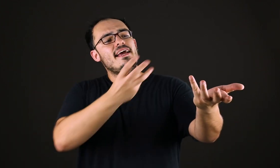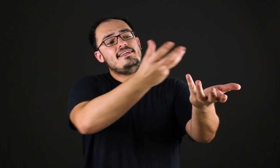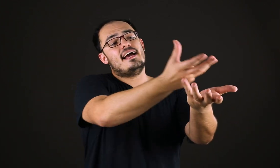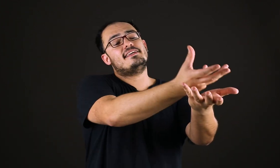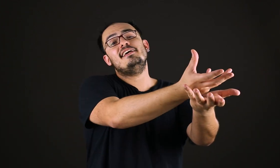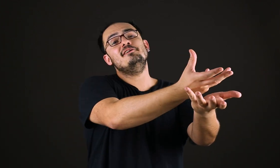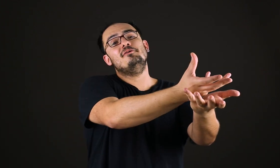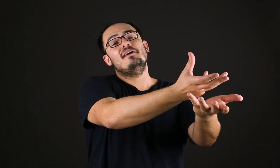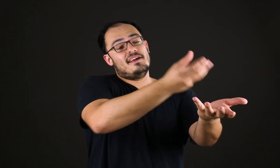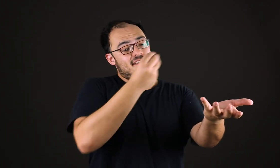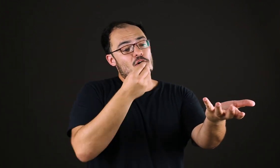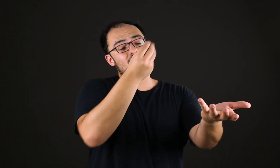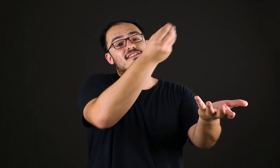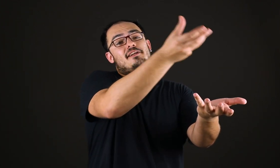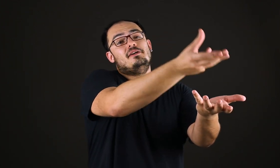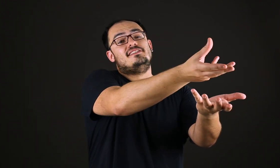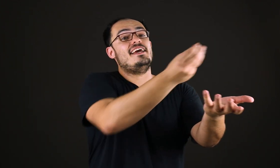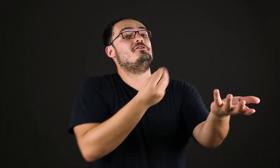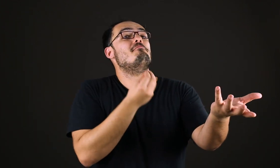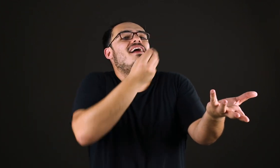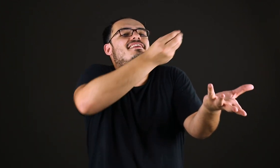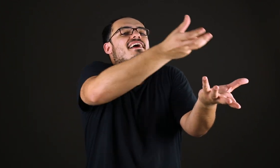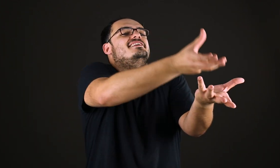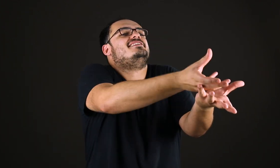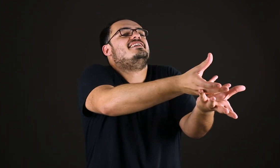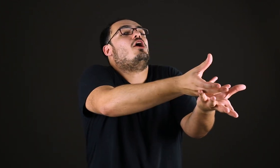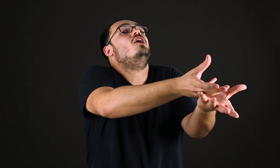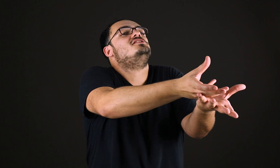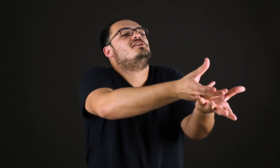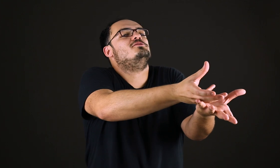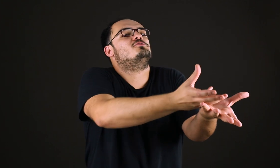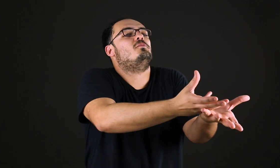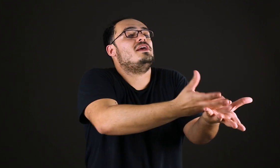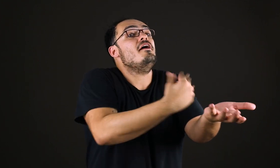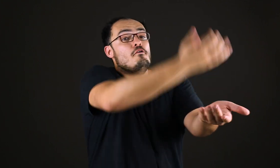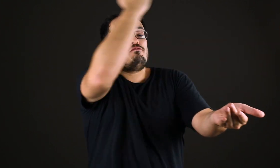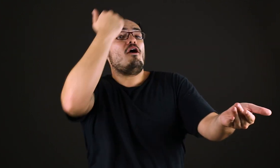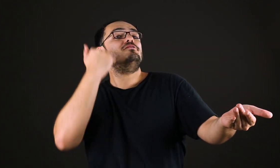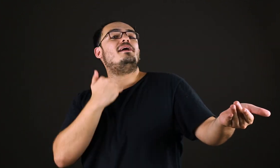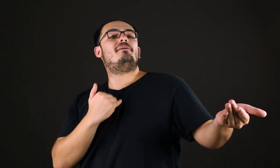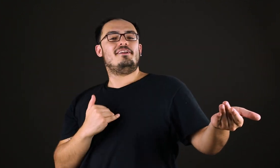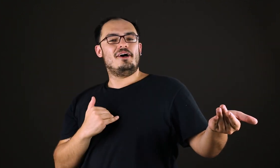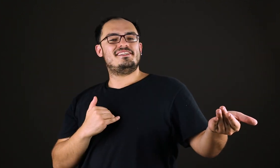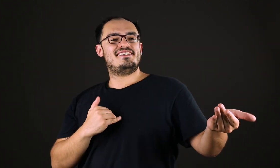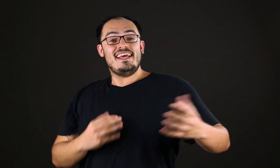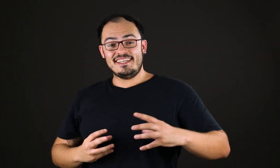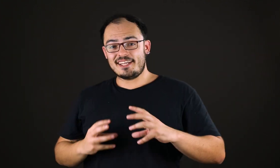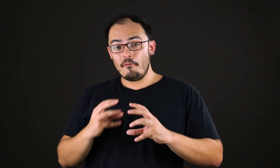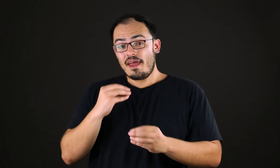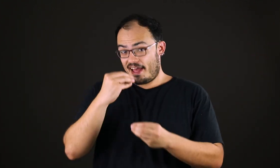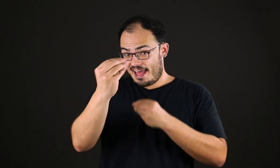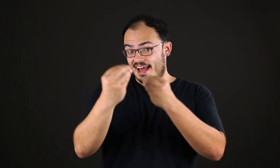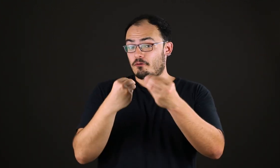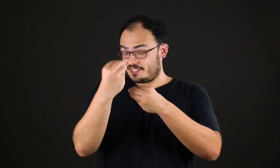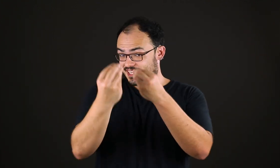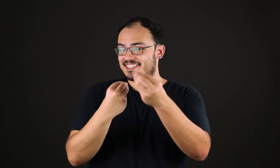e aquilo que eu exteriorizei, que eu materializei na rocha que eu esculpi, volta para nós. Então, é a coisa da